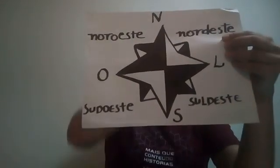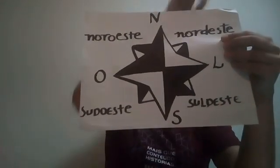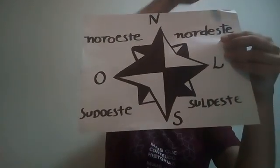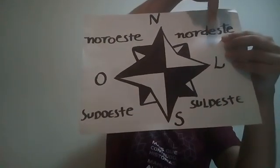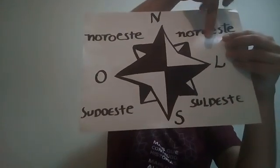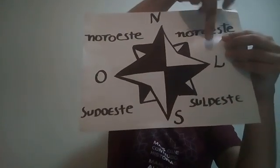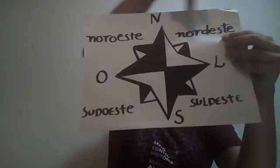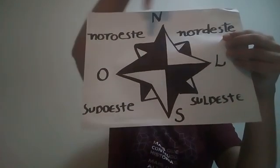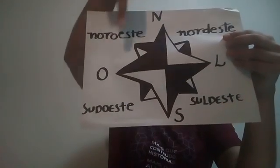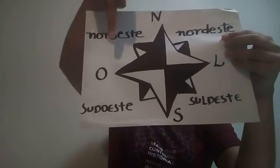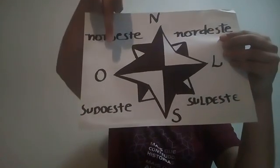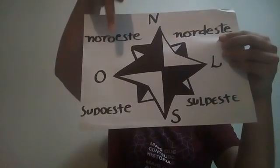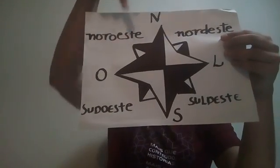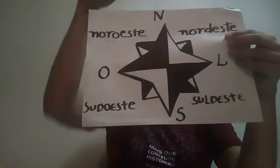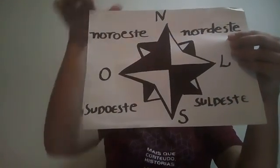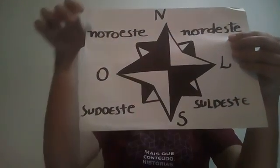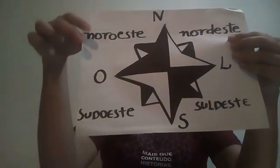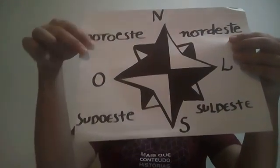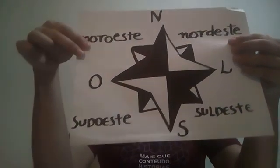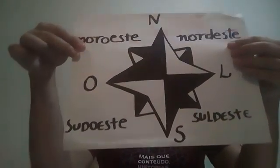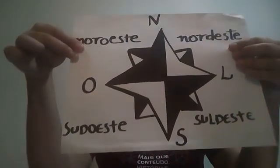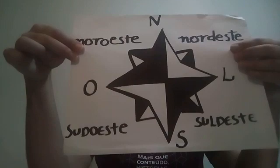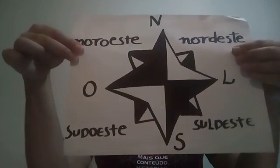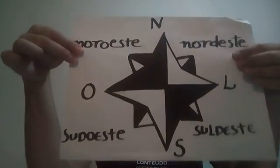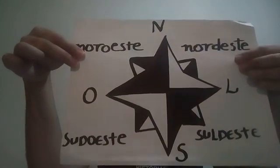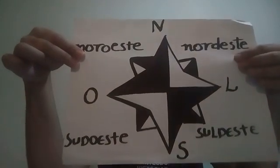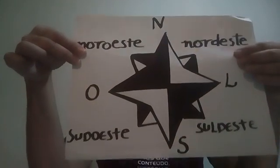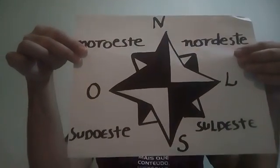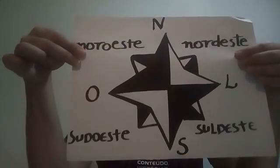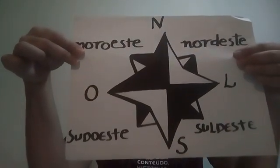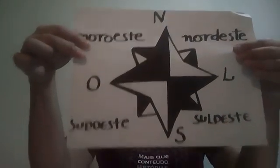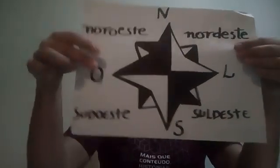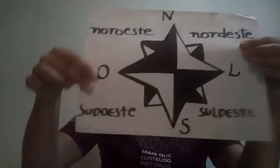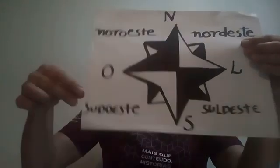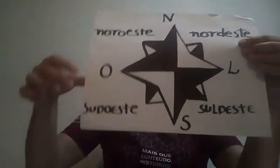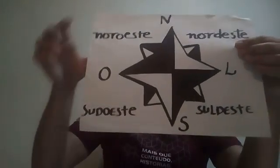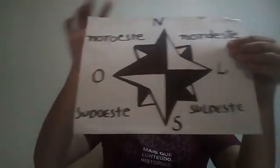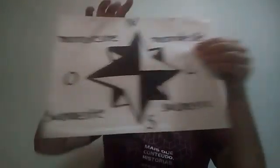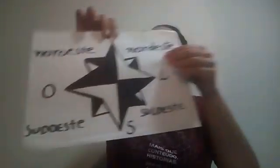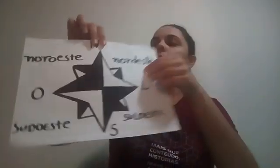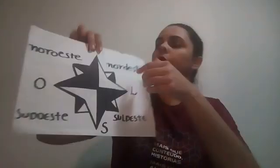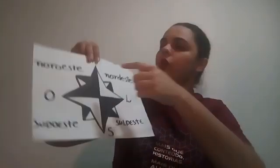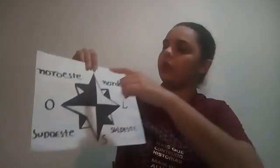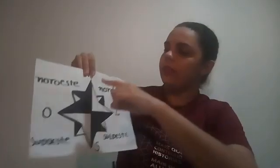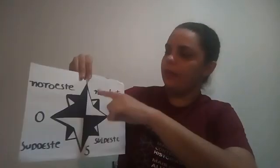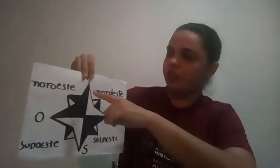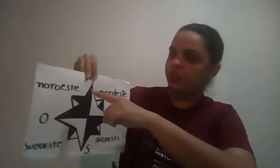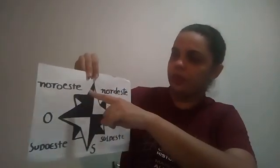o Leste e o Oeste. Os pontos colaterais são o Nordeste,